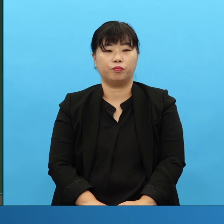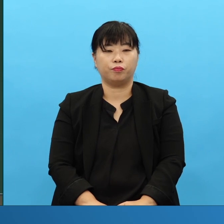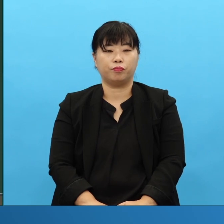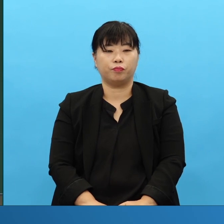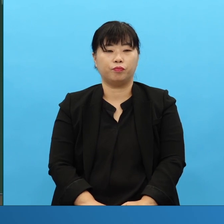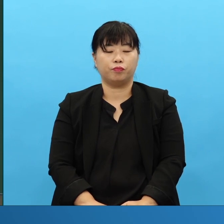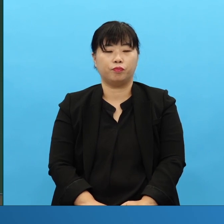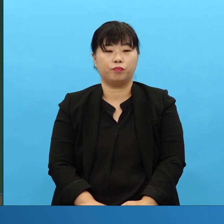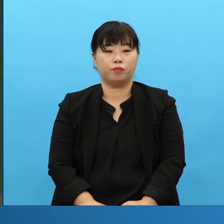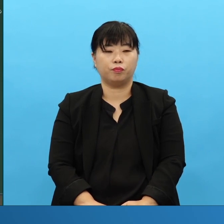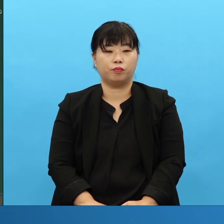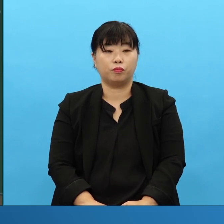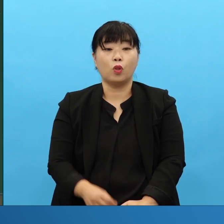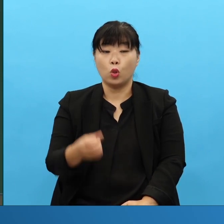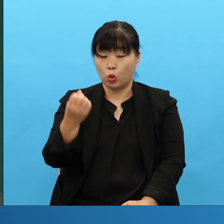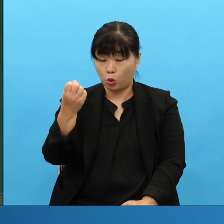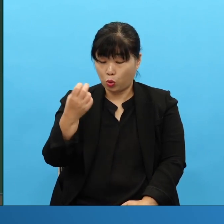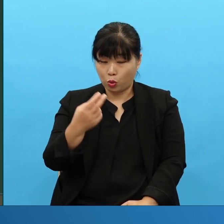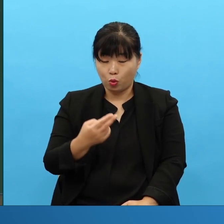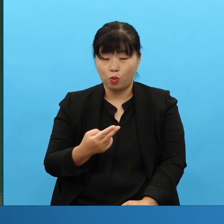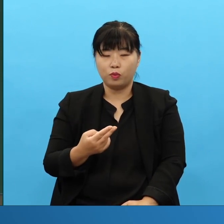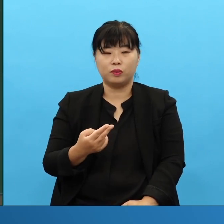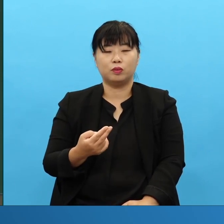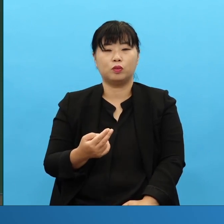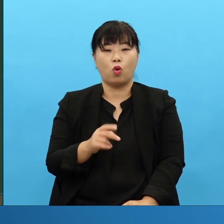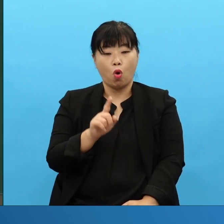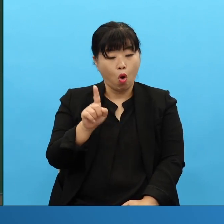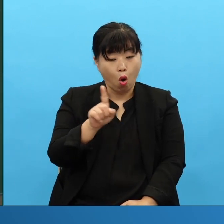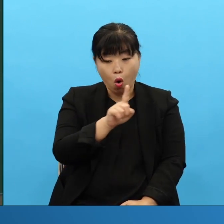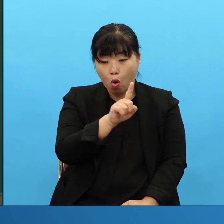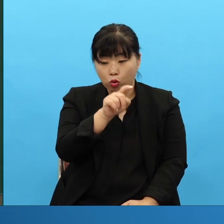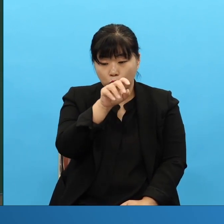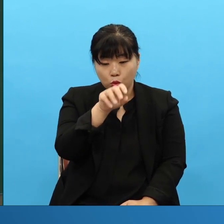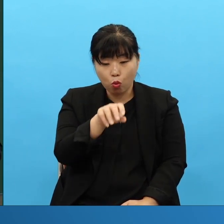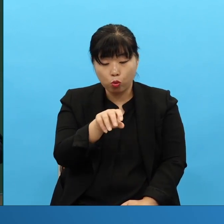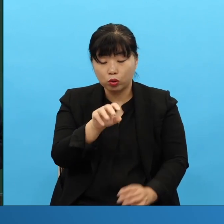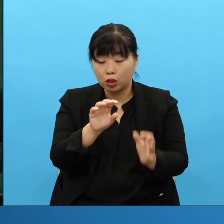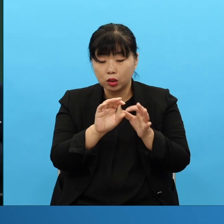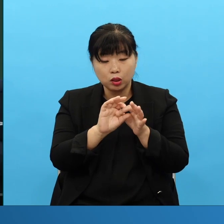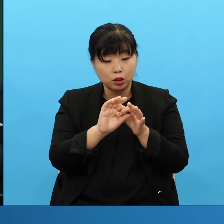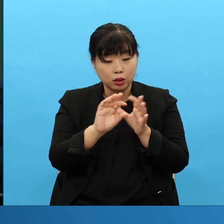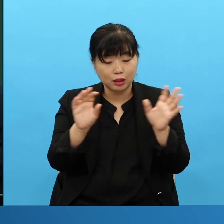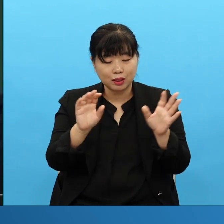그리고 순례자는 언제 어디서나 찾아야 될 게 세 가지가 있어요 답